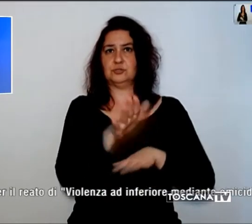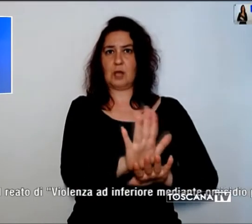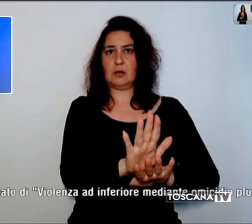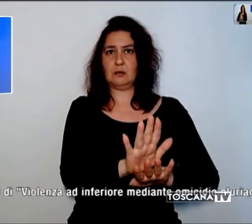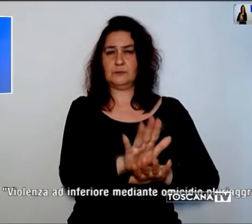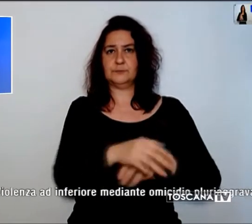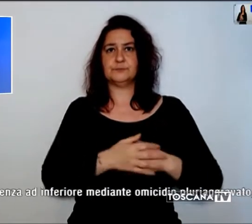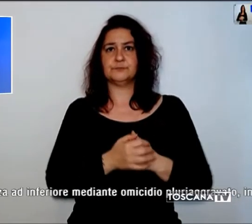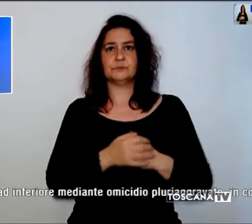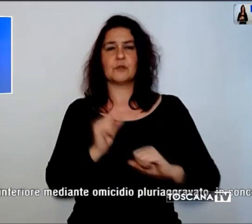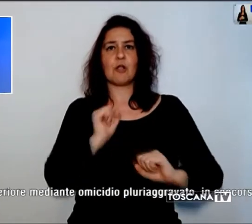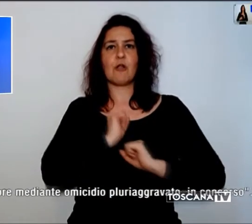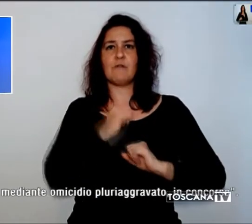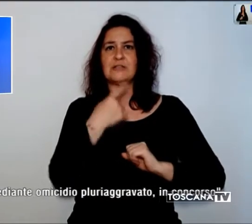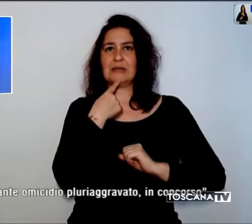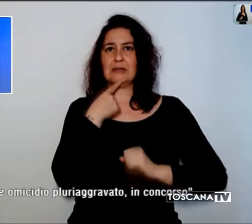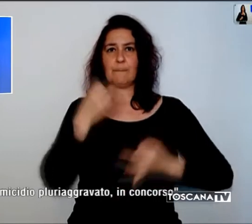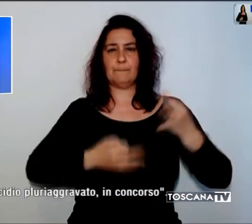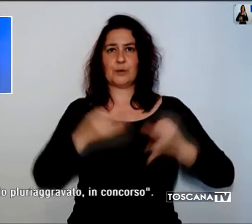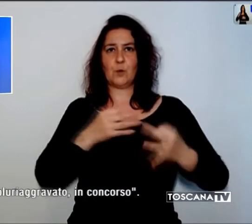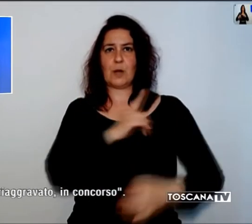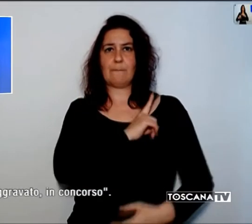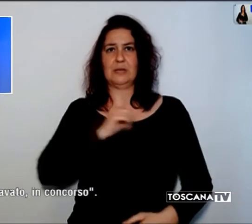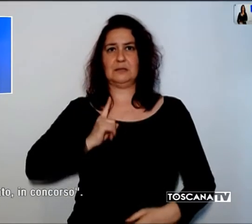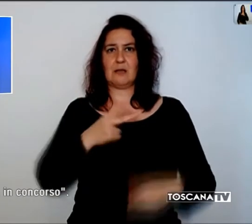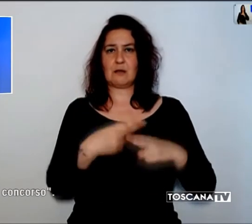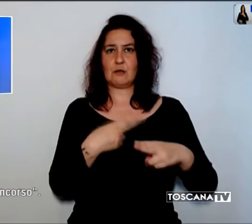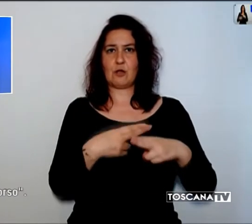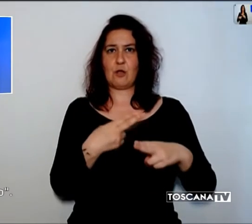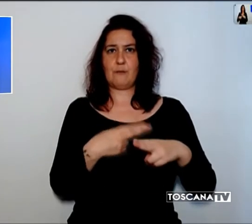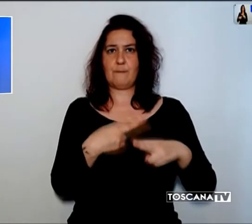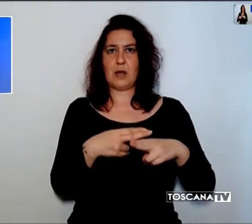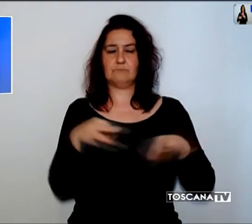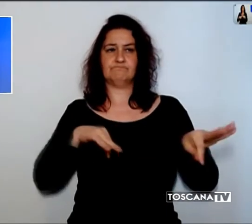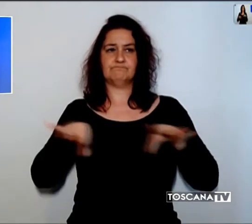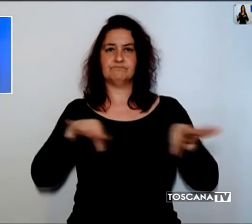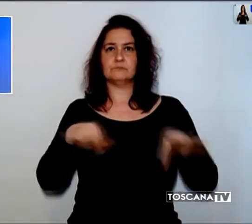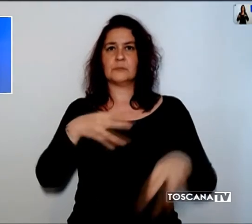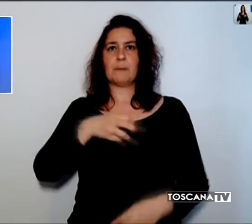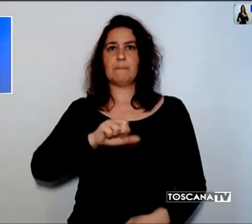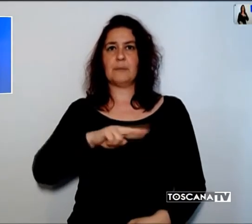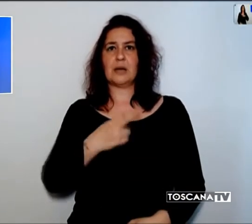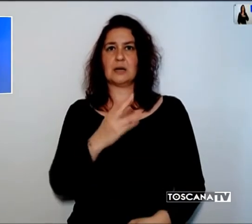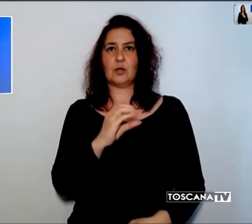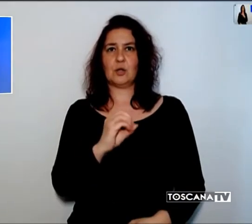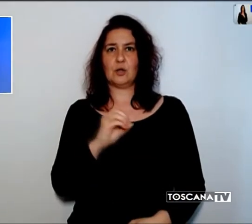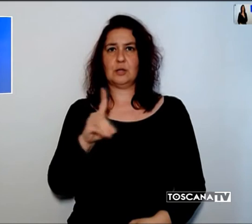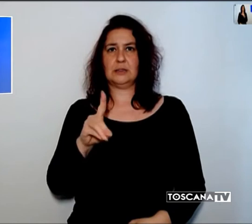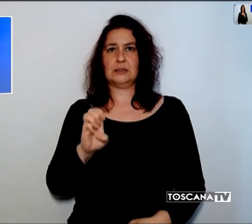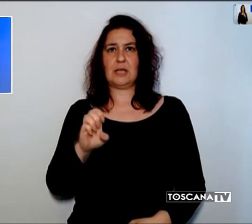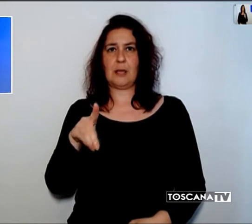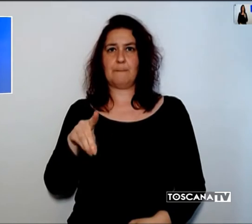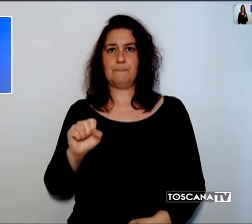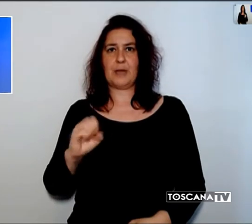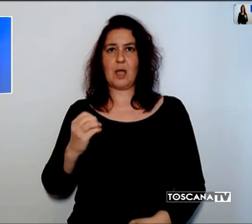convinta la Procura Militare di Roma, diretta da Marco De Paulis, che ha emesso un avviso di conclusione